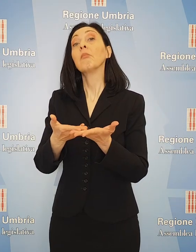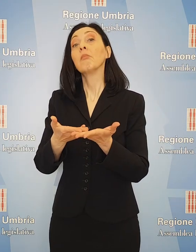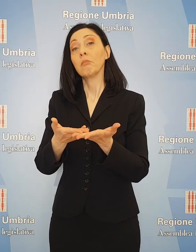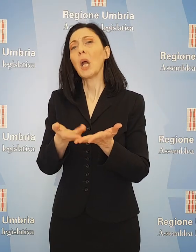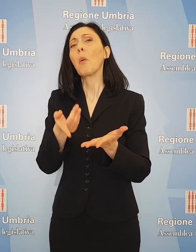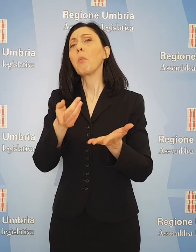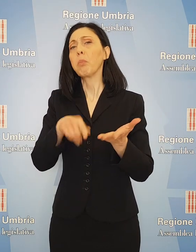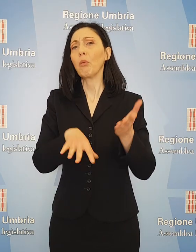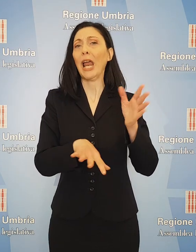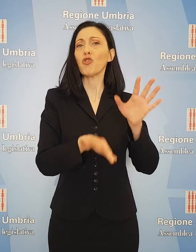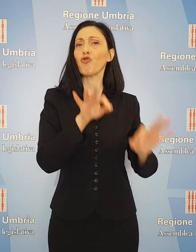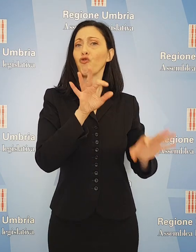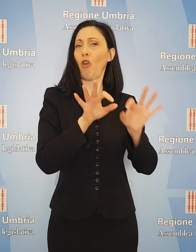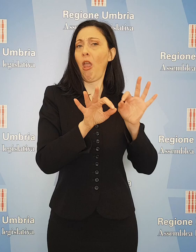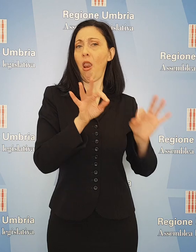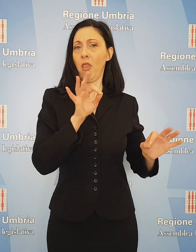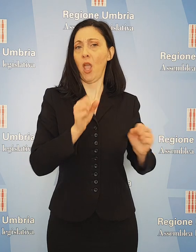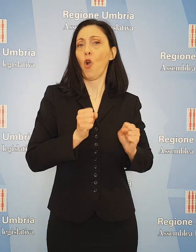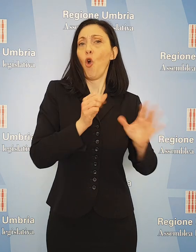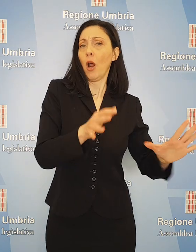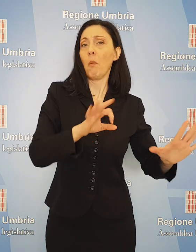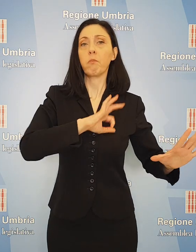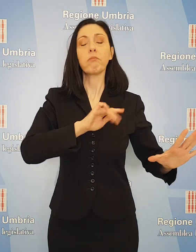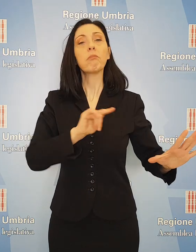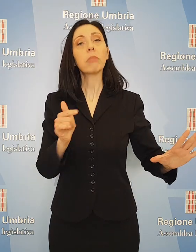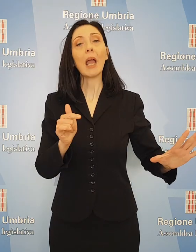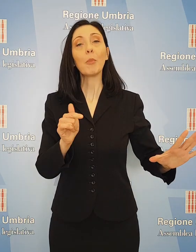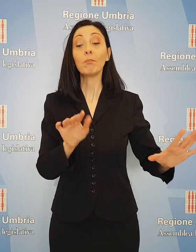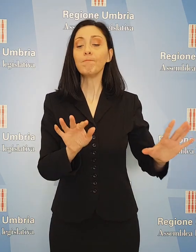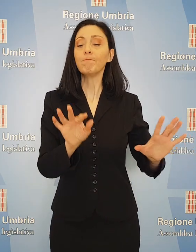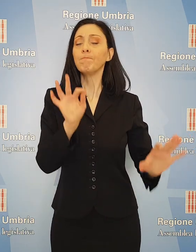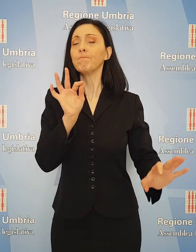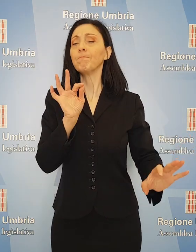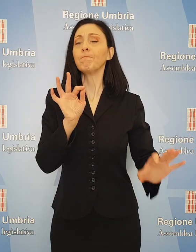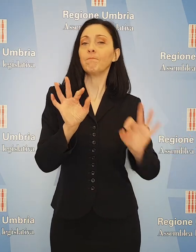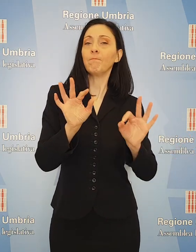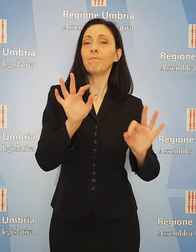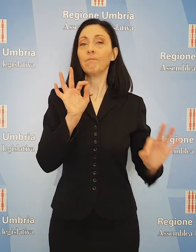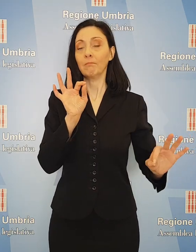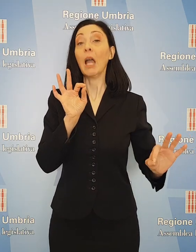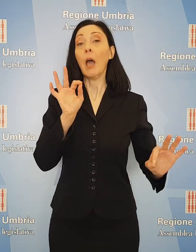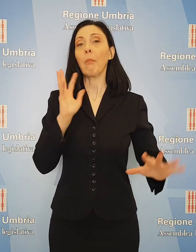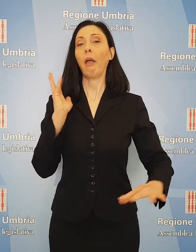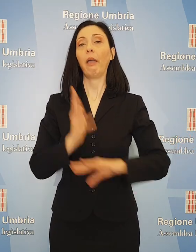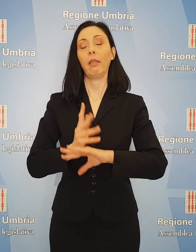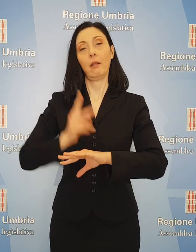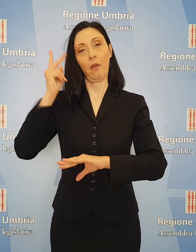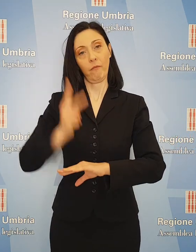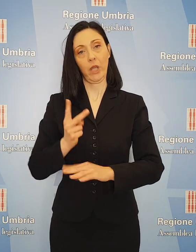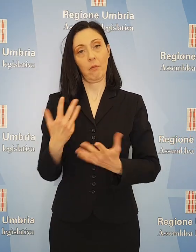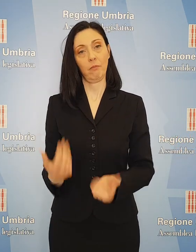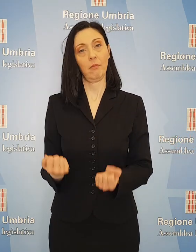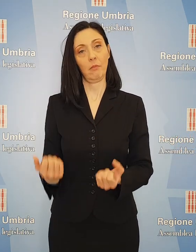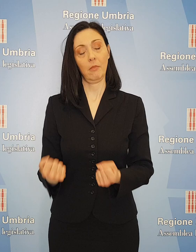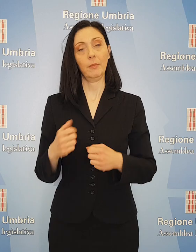scelte coraggiose, anche poco premianti. Si deve scegliere di fare poche cose, facendo interventi reali di sistema.